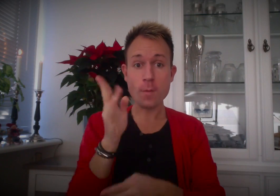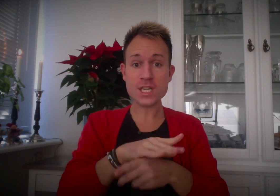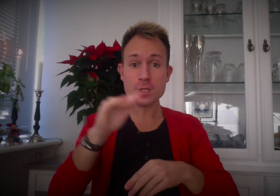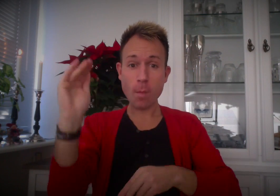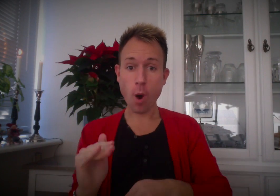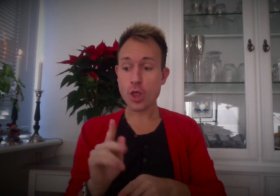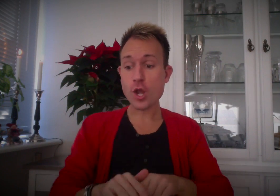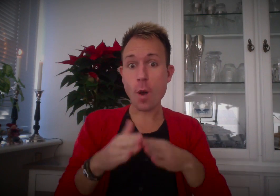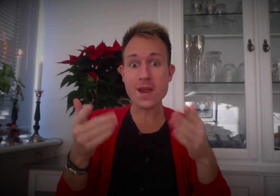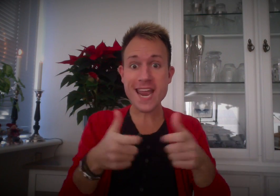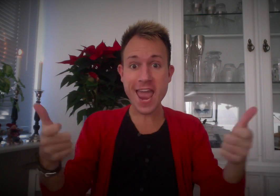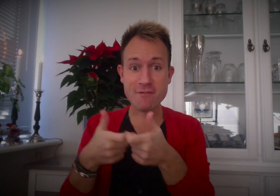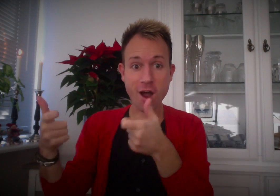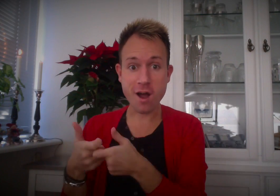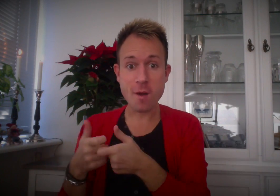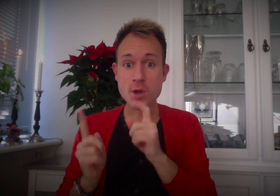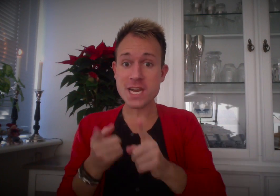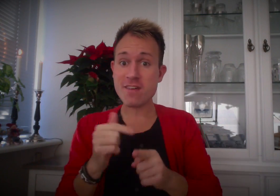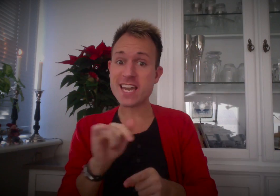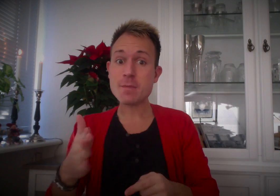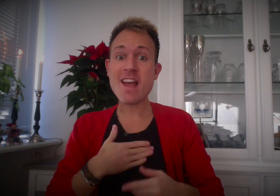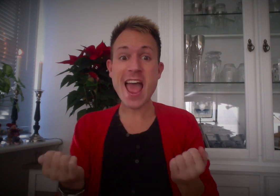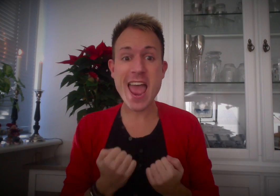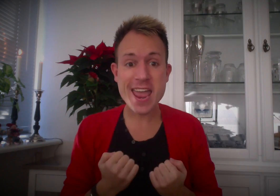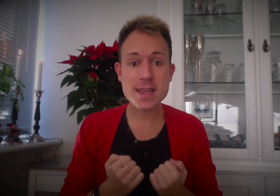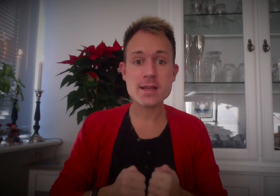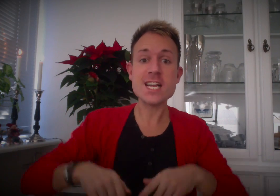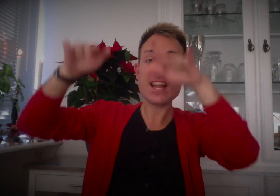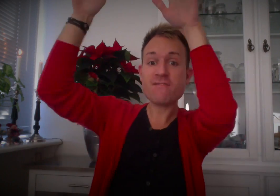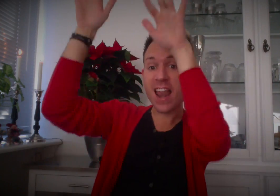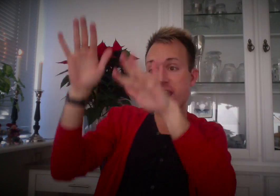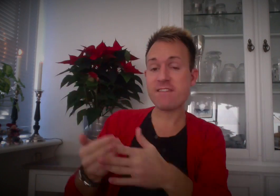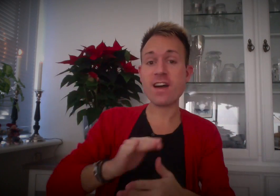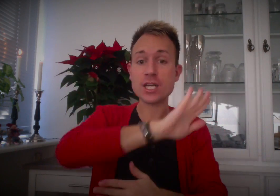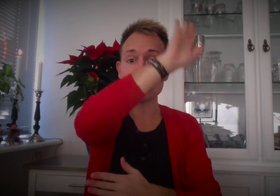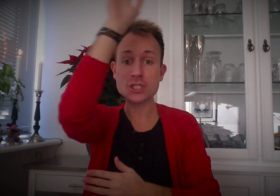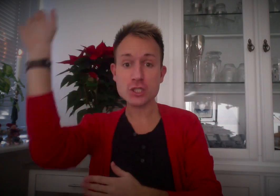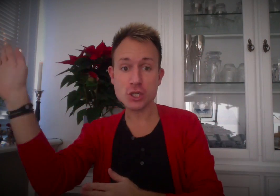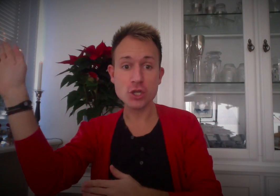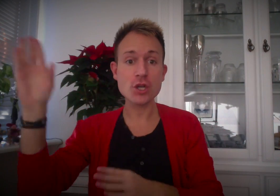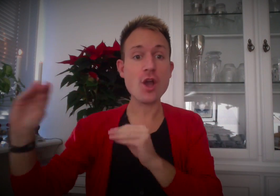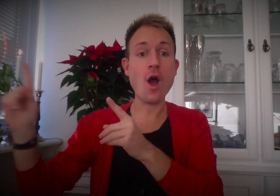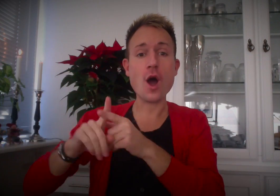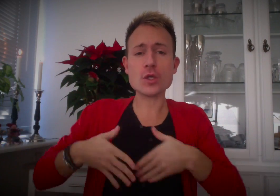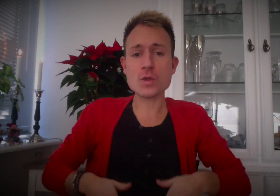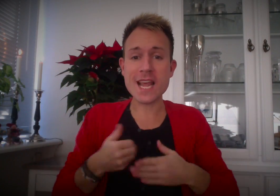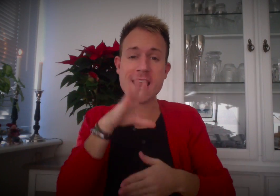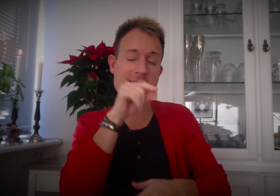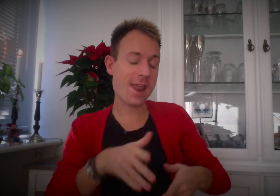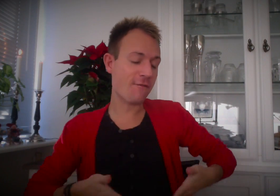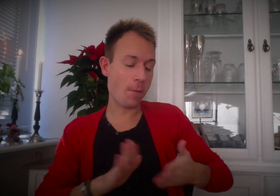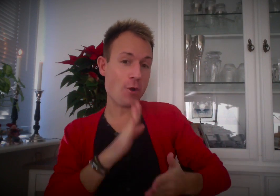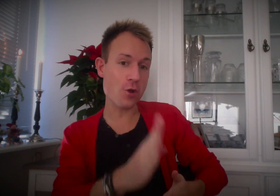de små, når de åbner der skæve Måske var det det, som de gerne ville have Snigen den falder, ned fra en sky Og sådan til anden er fedt på ny